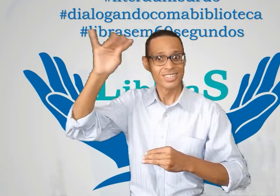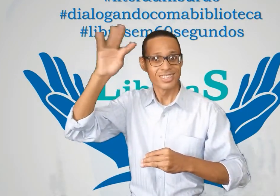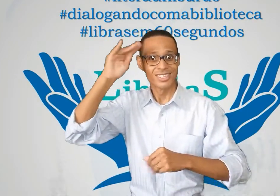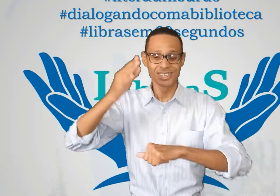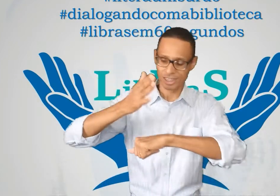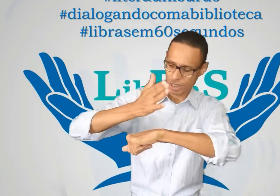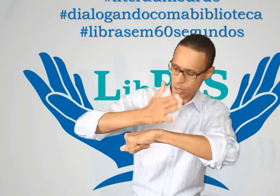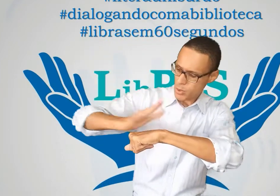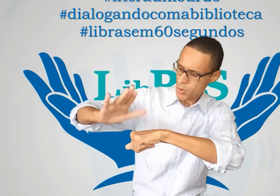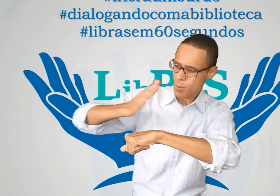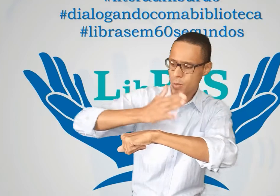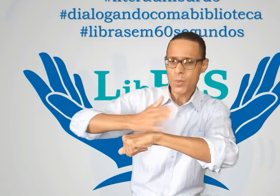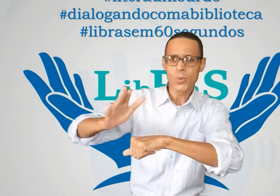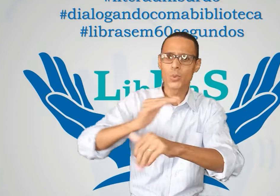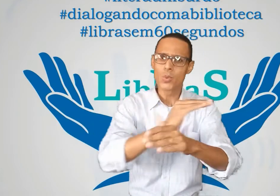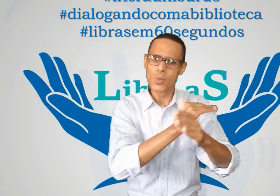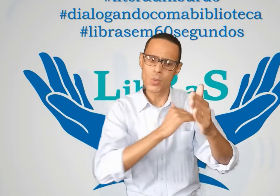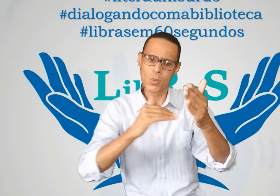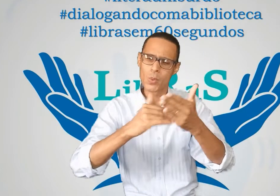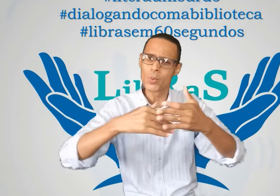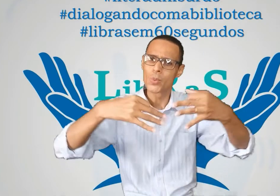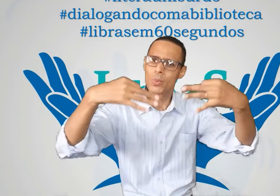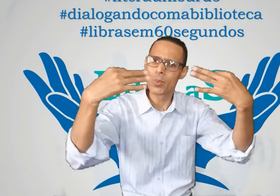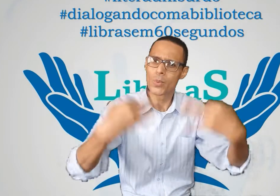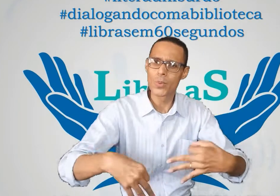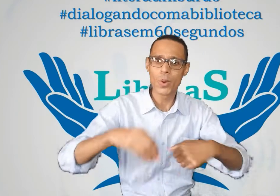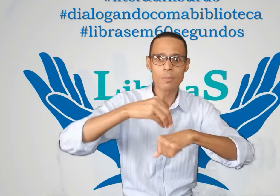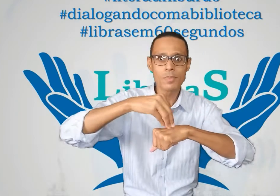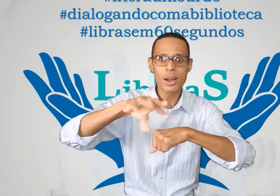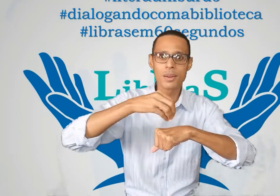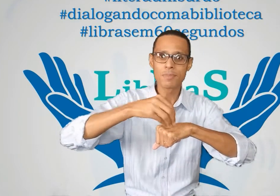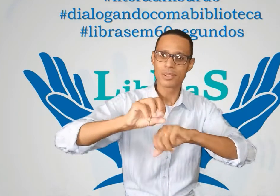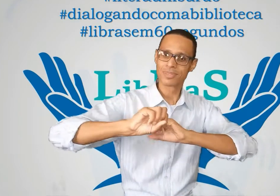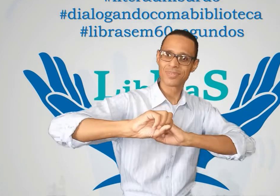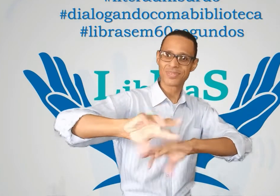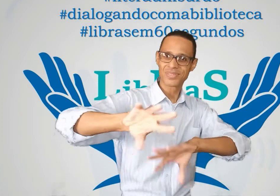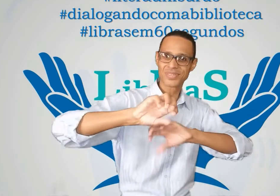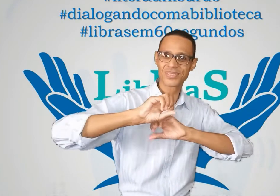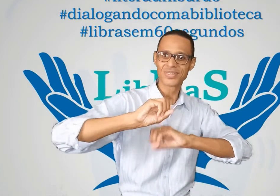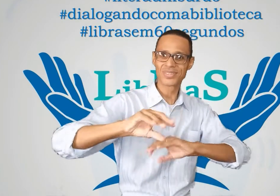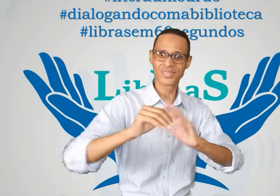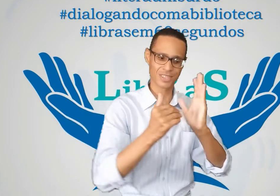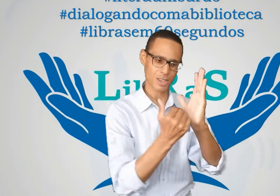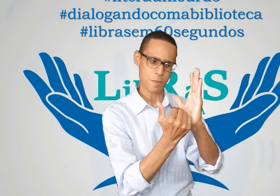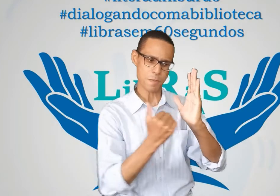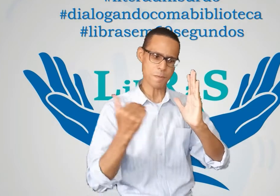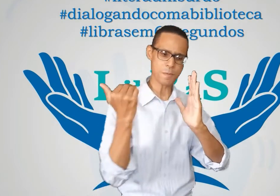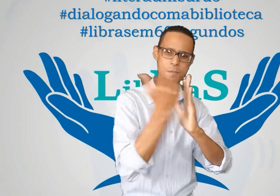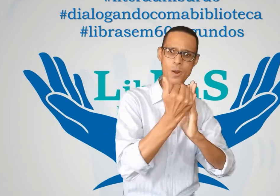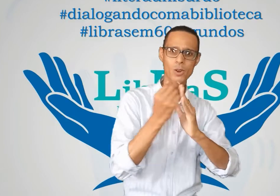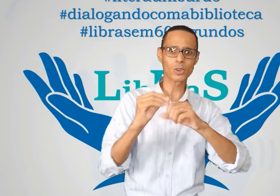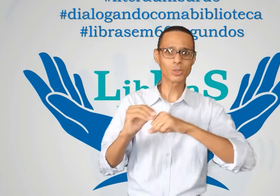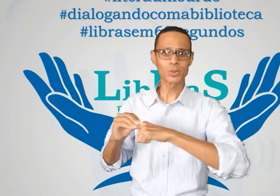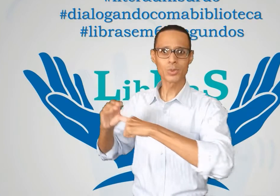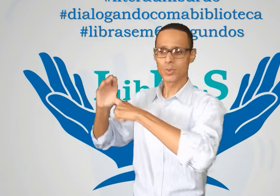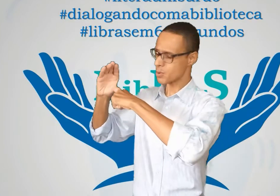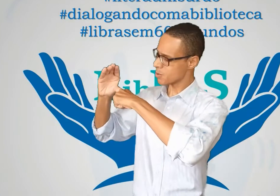a aprender a língua de sinais, além de ampliar os conhecimentos teóricos e práticos que dizem